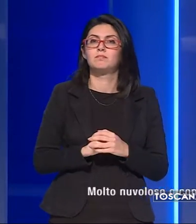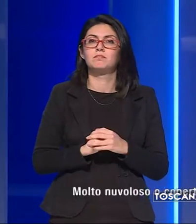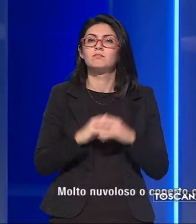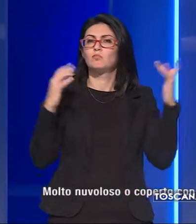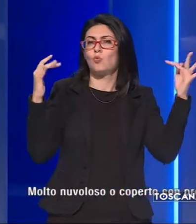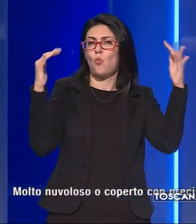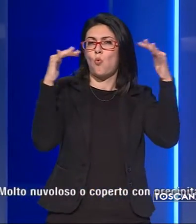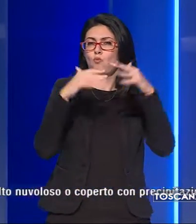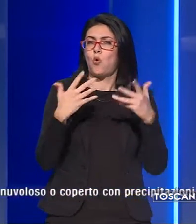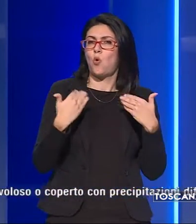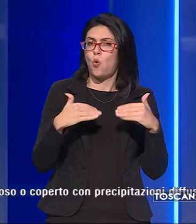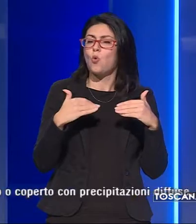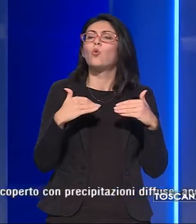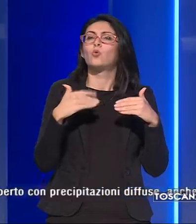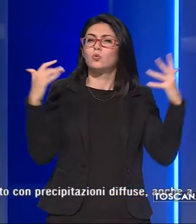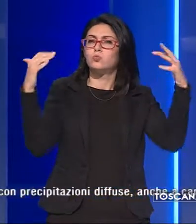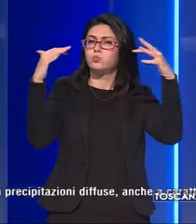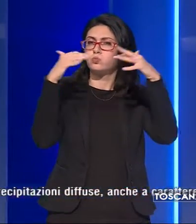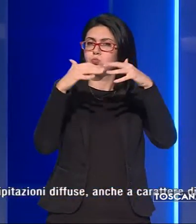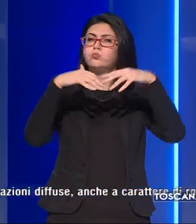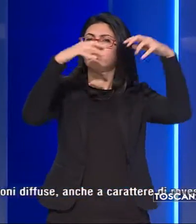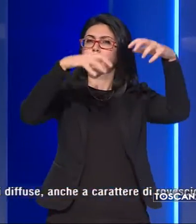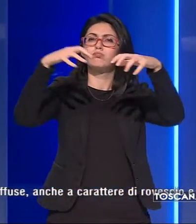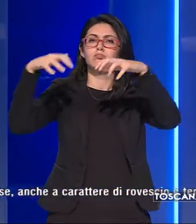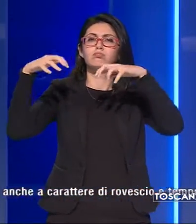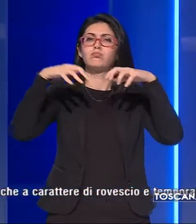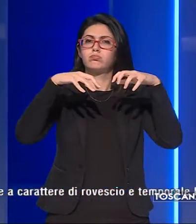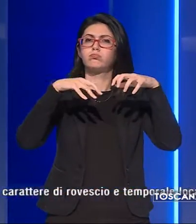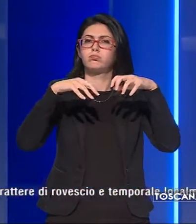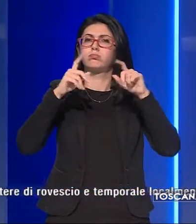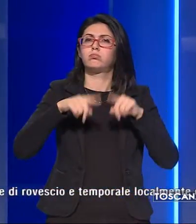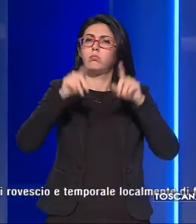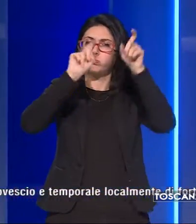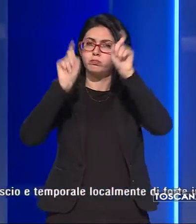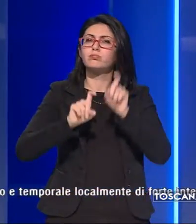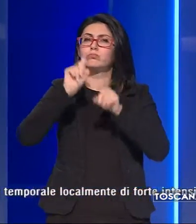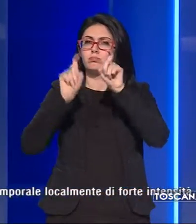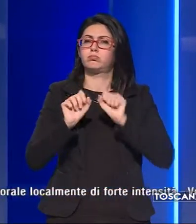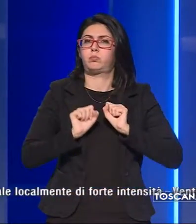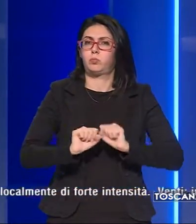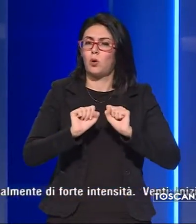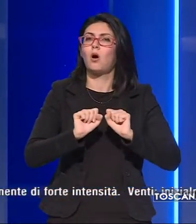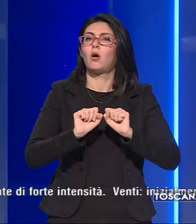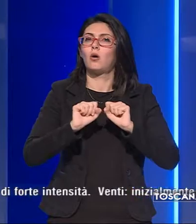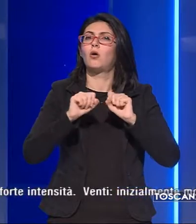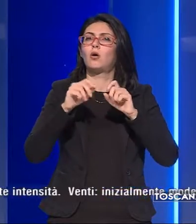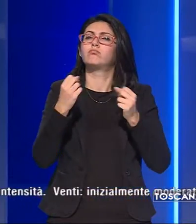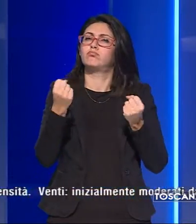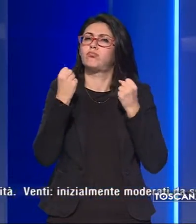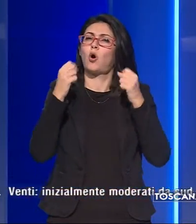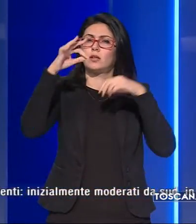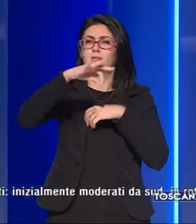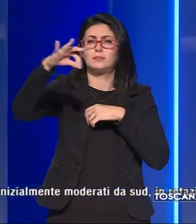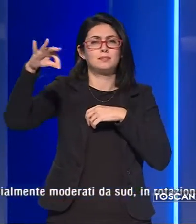Molto nuvoloso, coperto con precipitazioni diffuse anche a carattere di rovescio e temporale localmente di forte